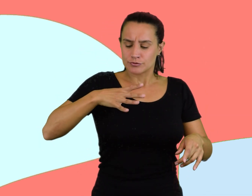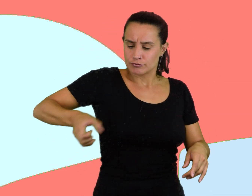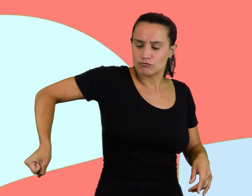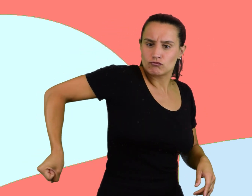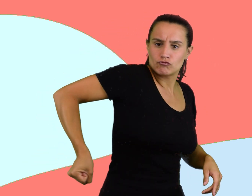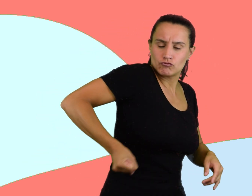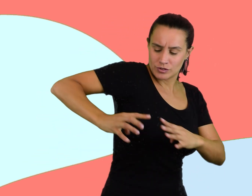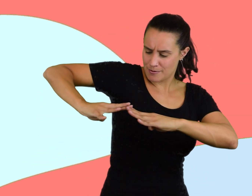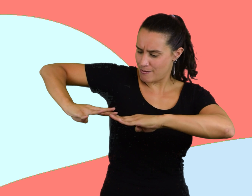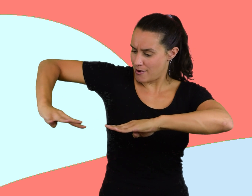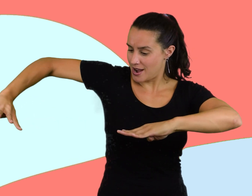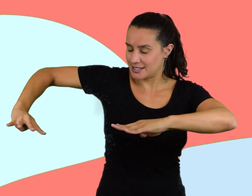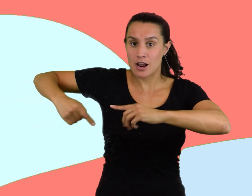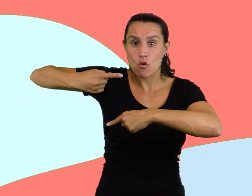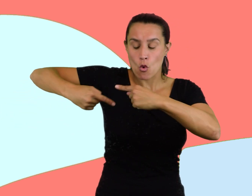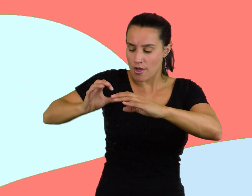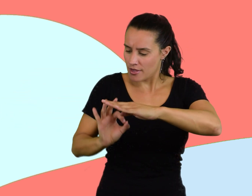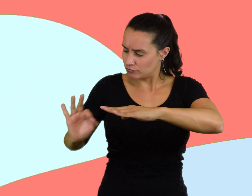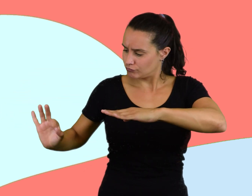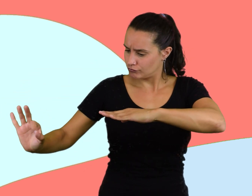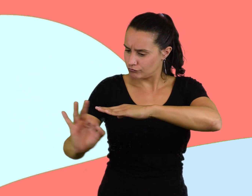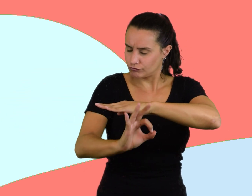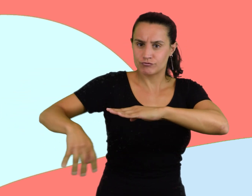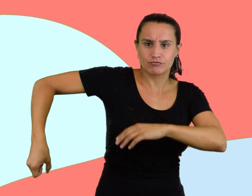compuesto de una parrilla que se desplazaba sobre seis rueditas.